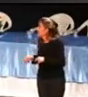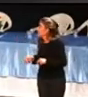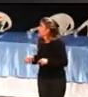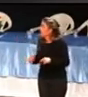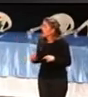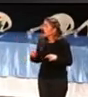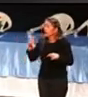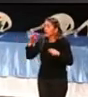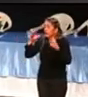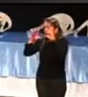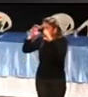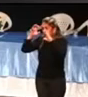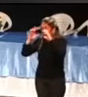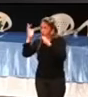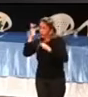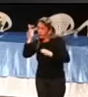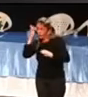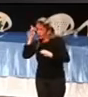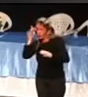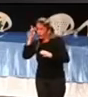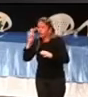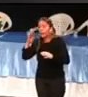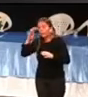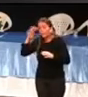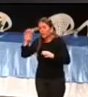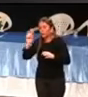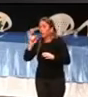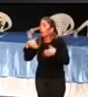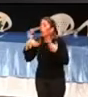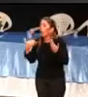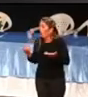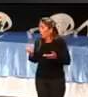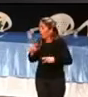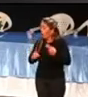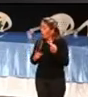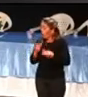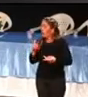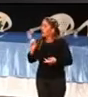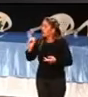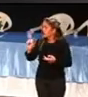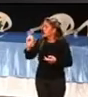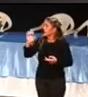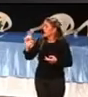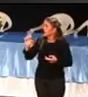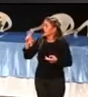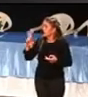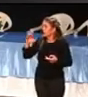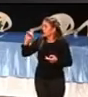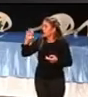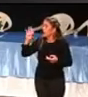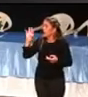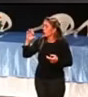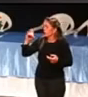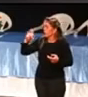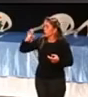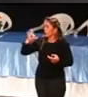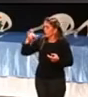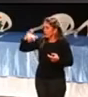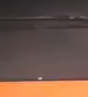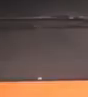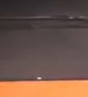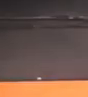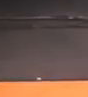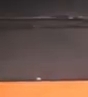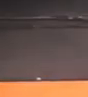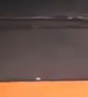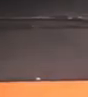inteligência emocional que vai fazer com que a gente fique mais tranquilo para enxergar a vida de uma forma diferente. É um olhar diferenciado. Porque tem